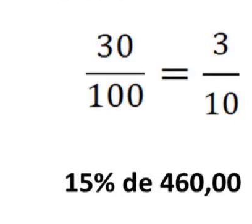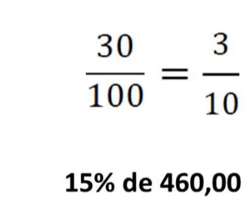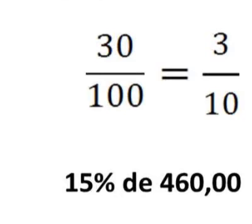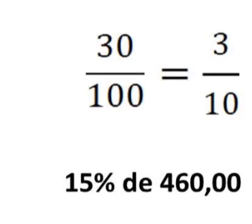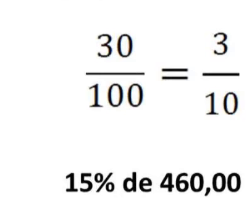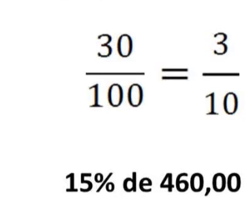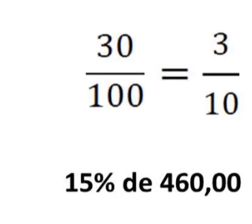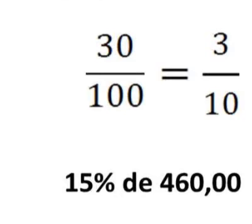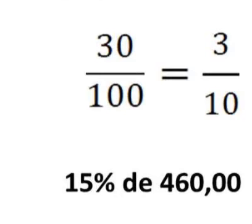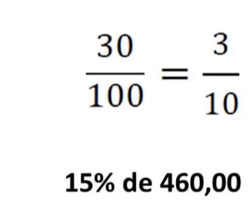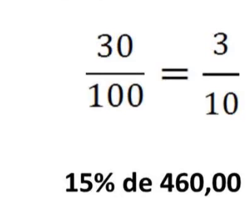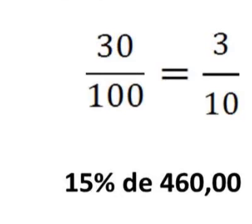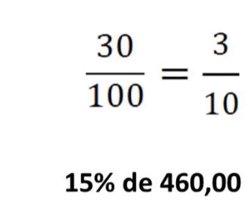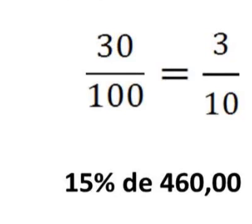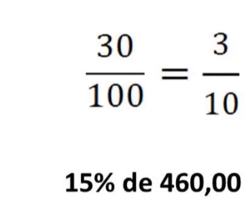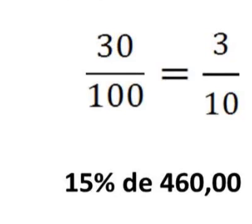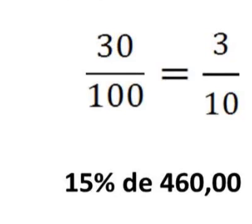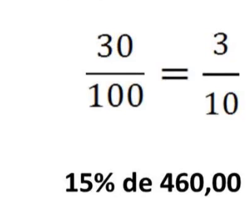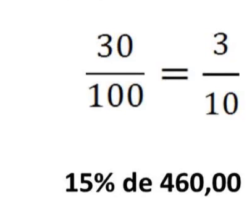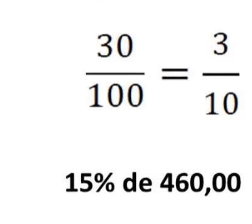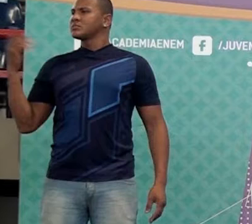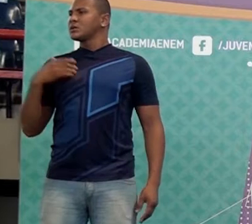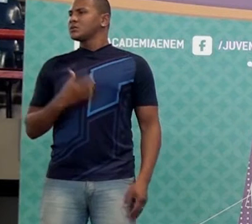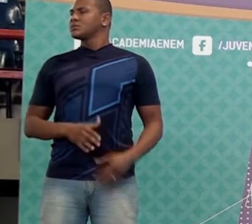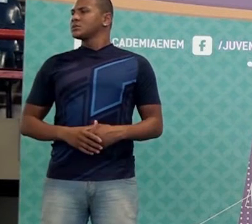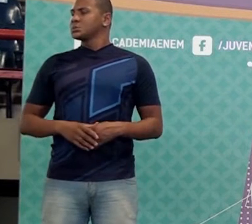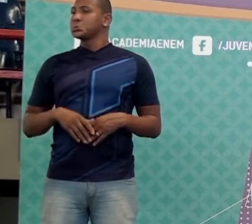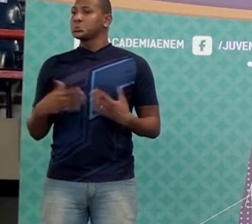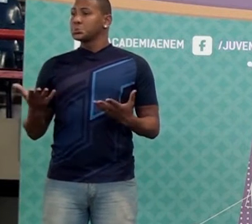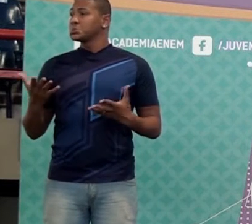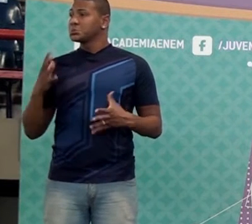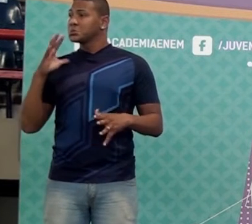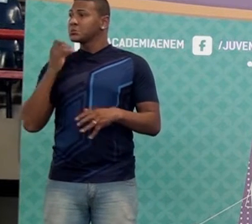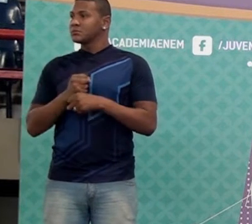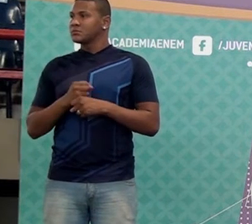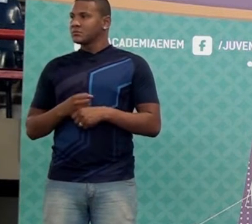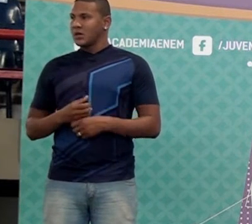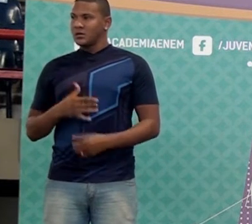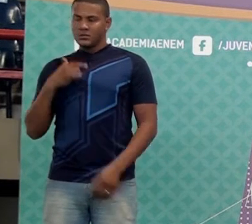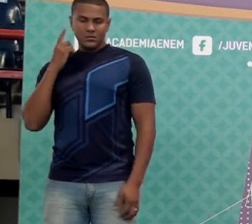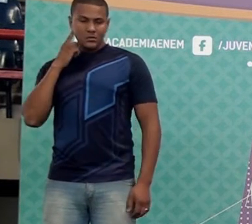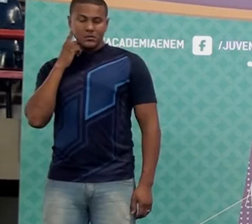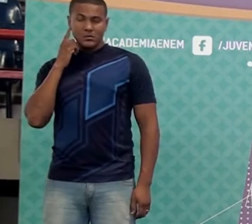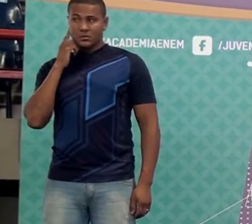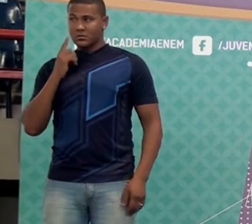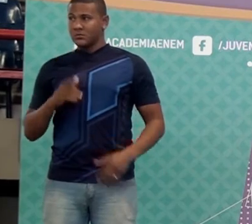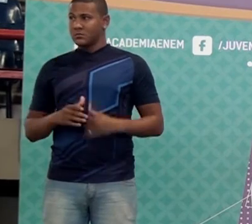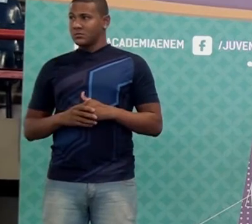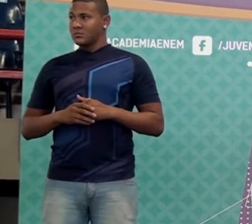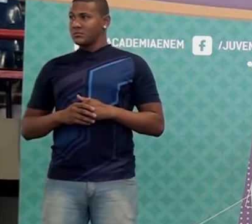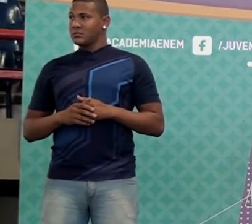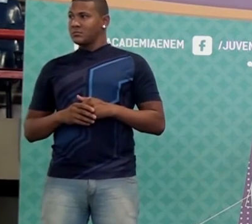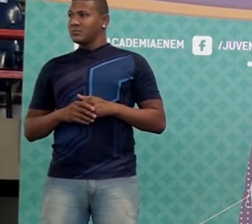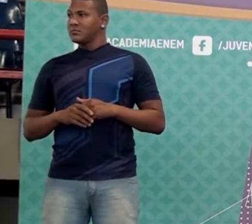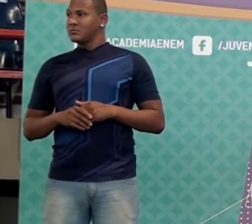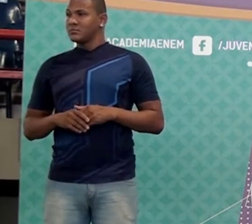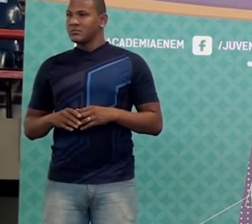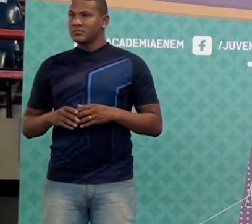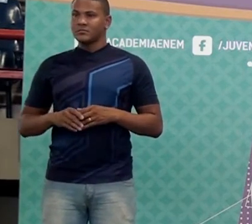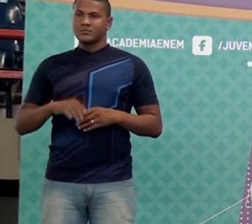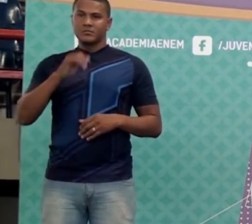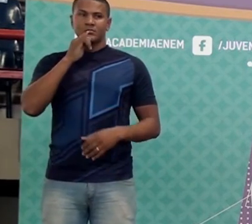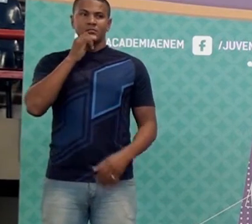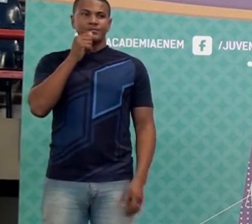é? Quanto é quinze por cento de quatrocentos e sessenta? Ora, essa continha é muito fácil. Quinze por cento não é quinze